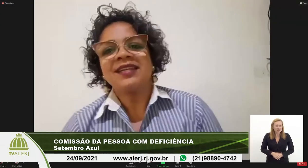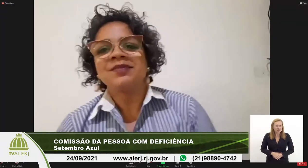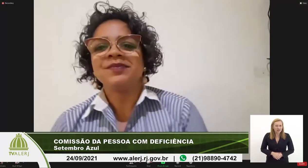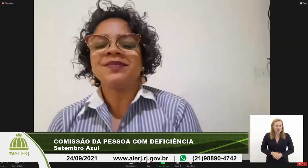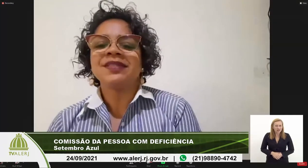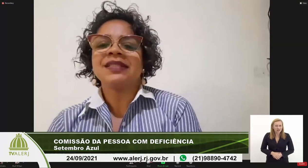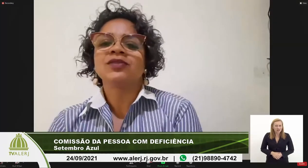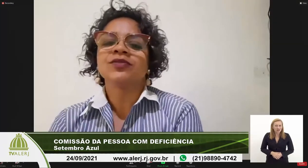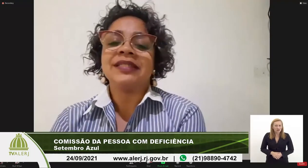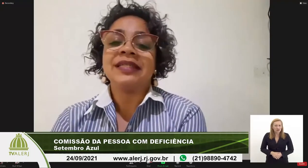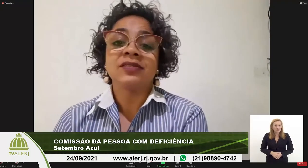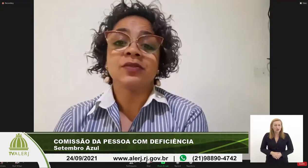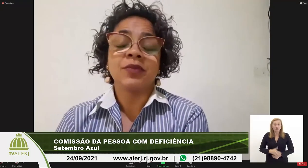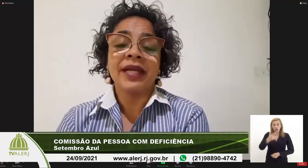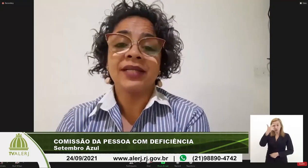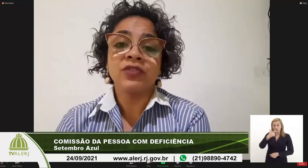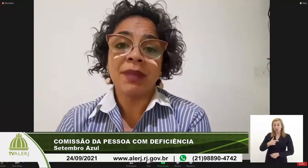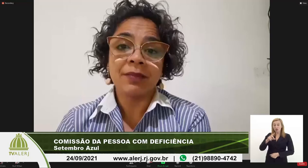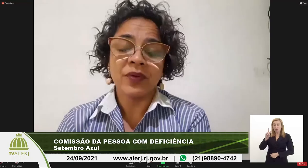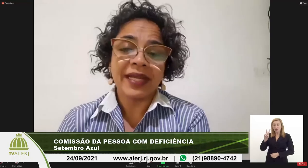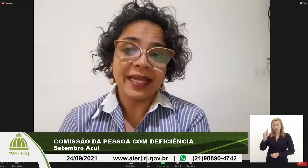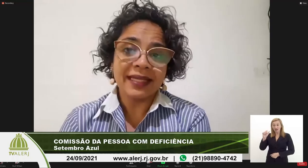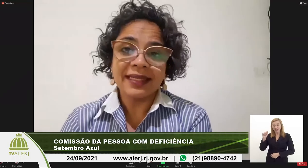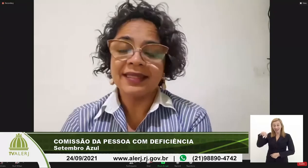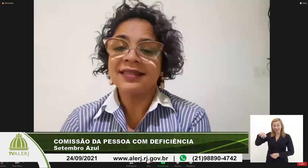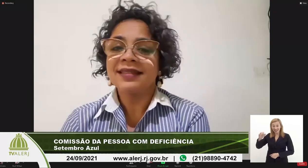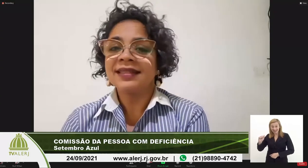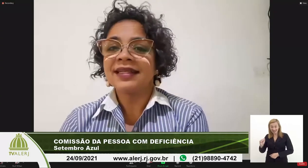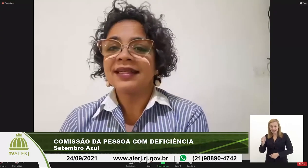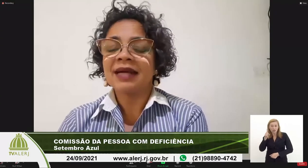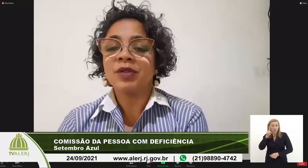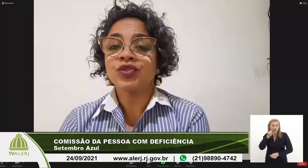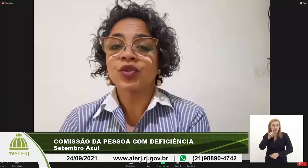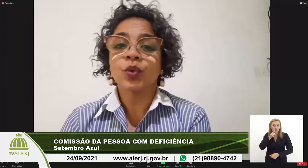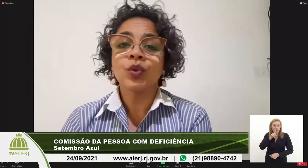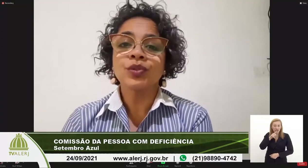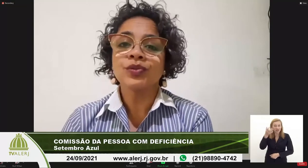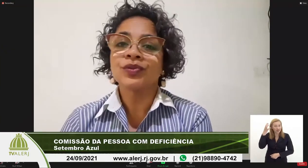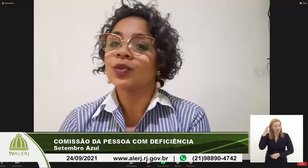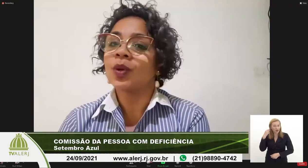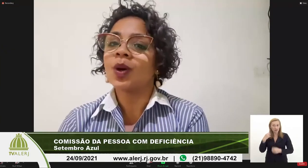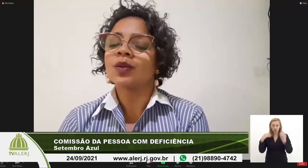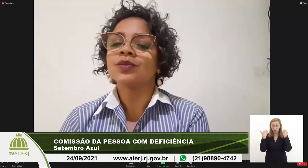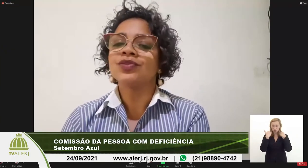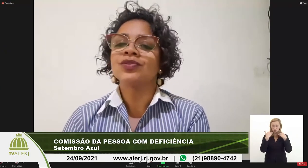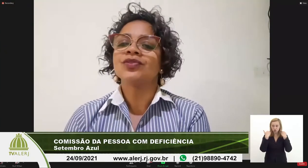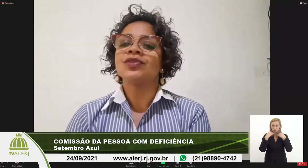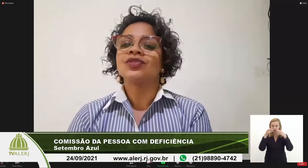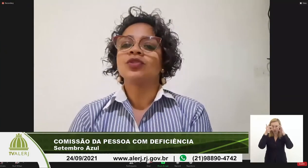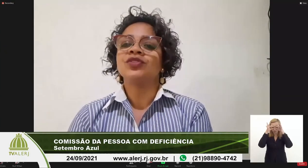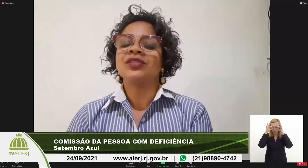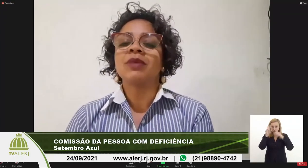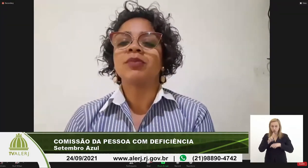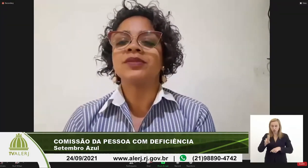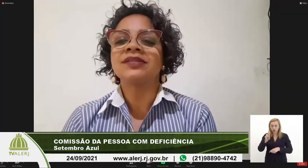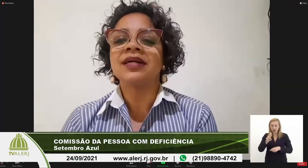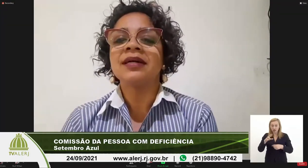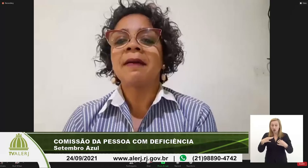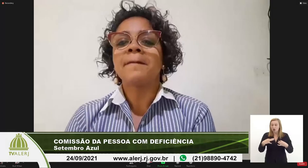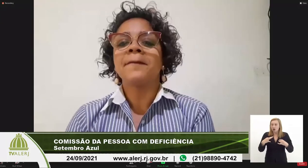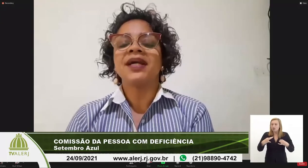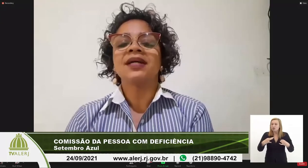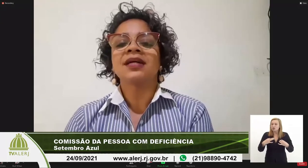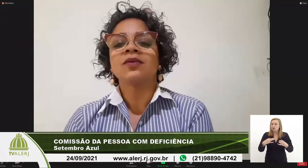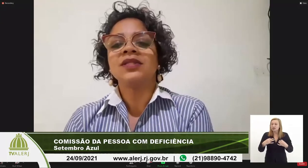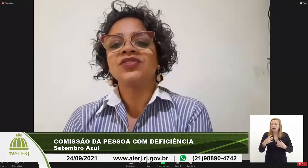eu sou Vanessa sou uma mulher de pele morena cabelos curtos uso óculos estou vestida com uma blusa